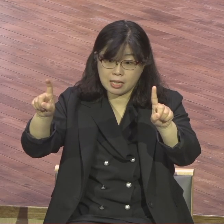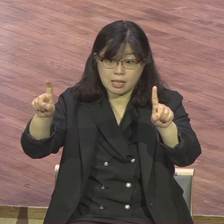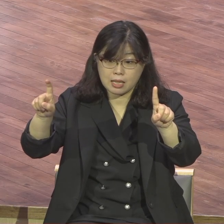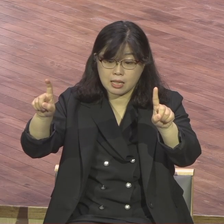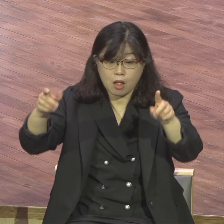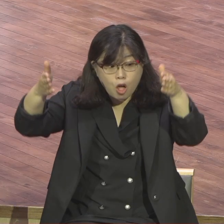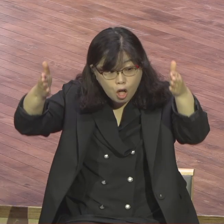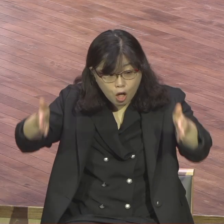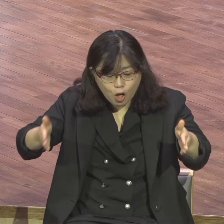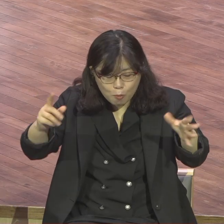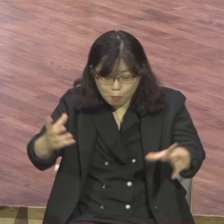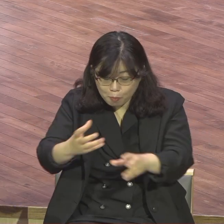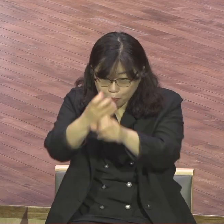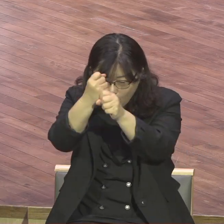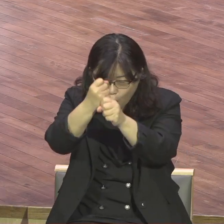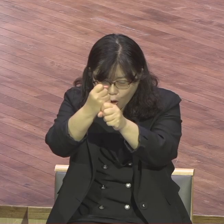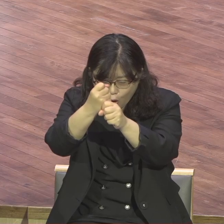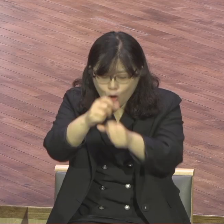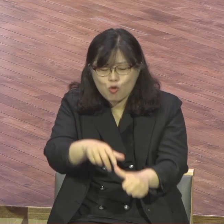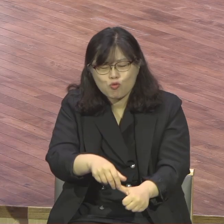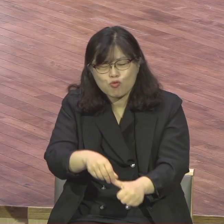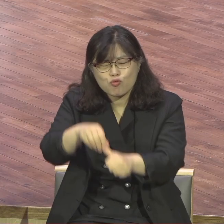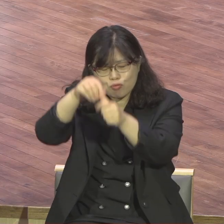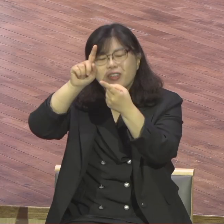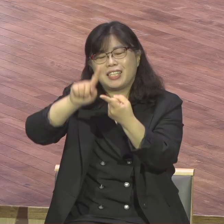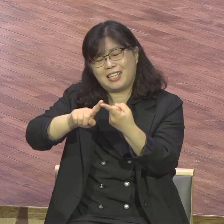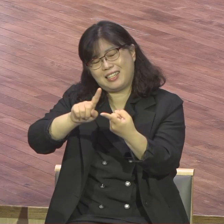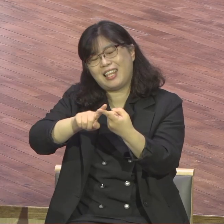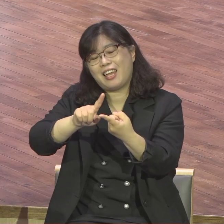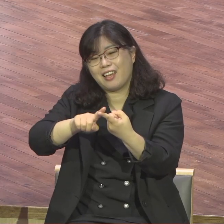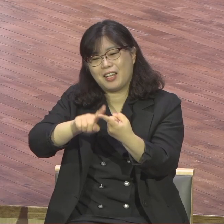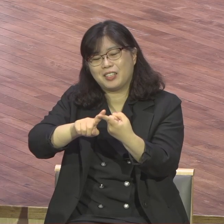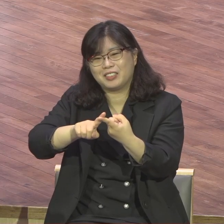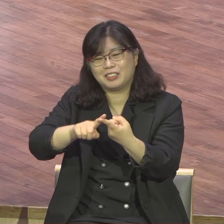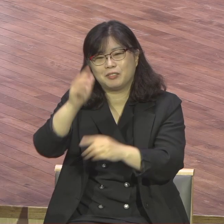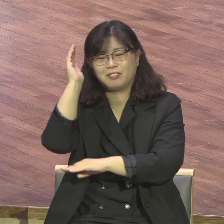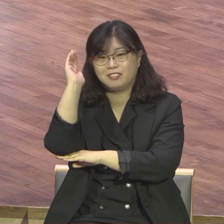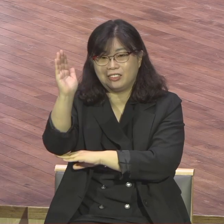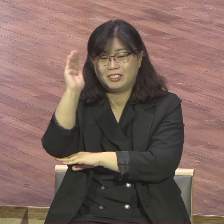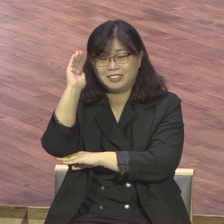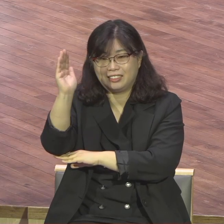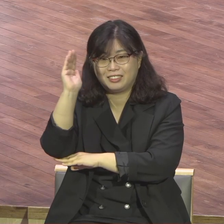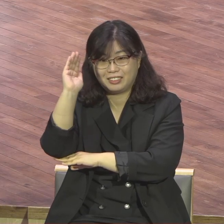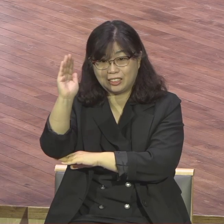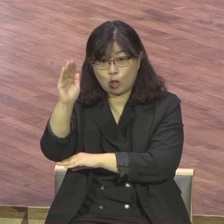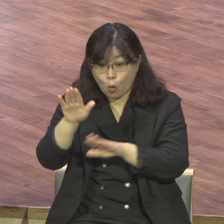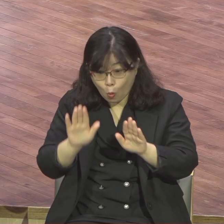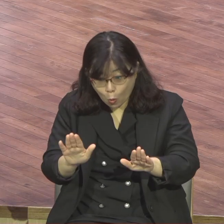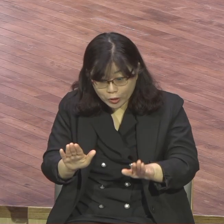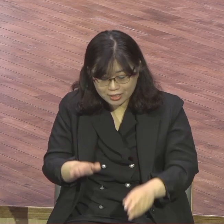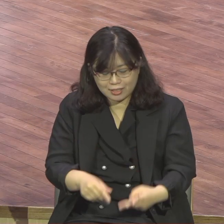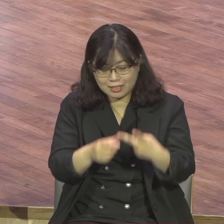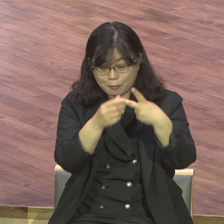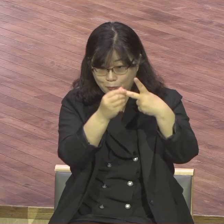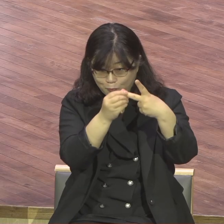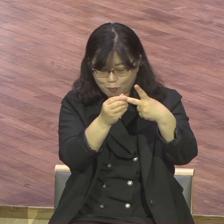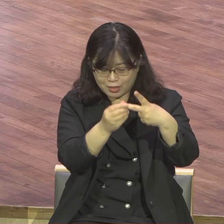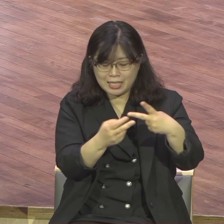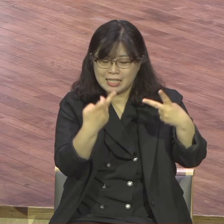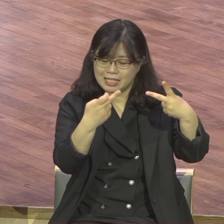교리 부분을 그렇게 다양하게 표현을 했고 오늘 본문인 12장부터는 실제